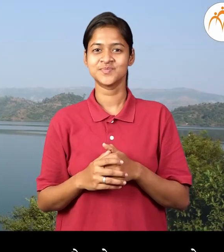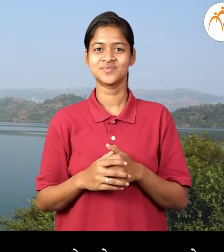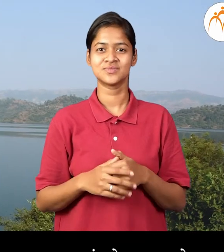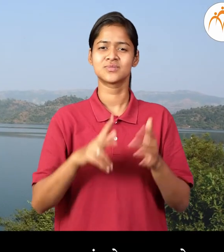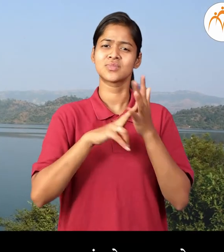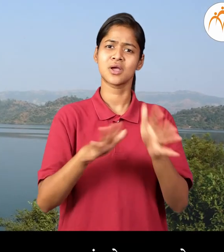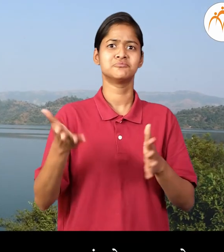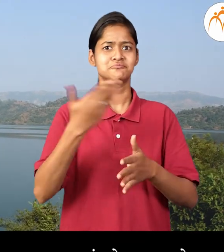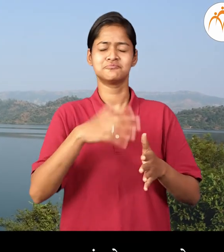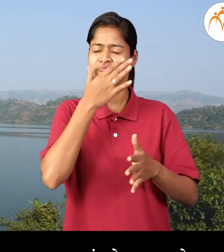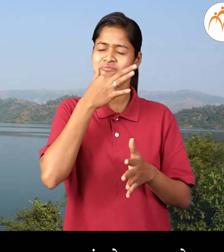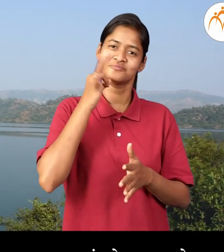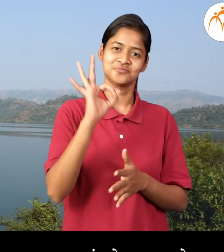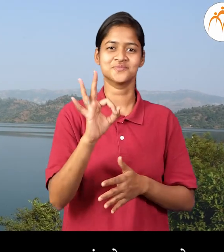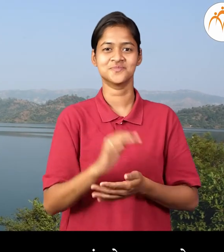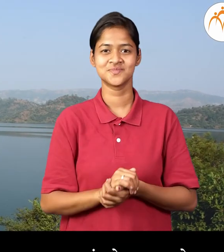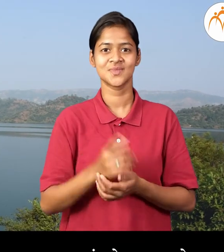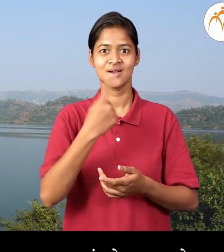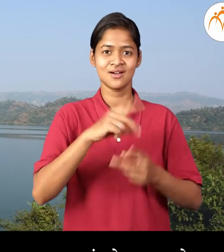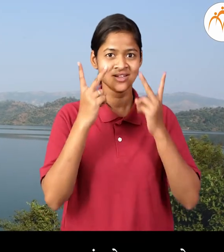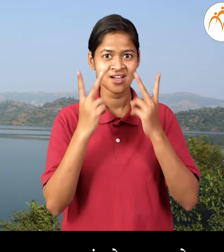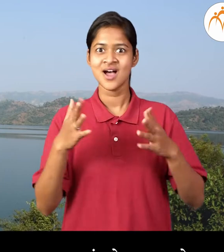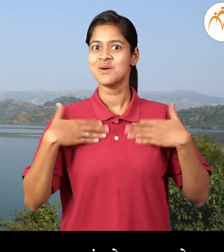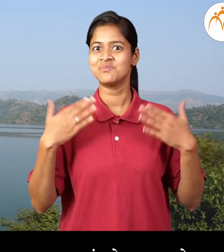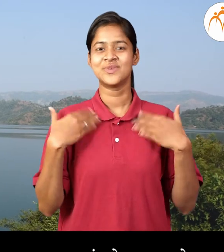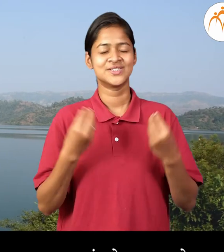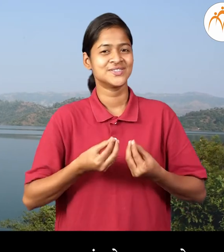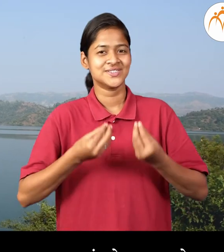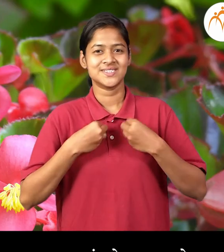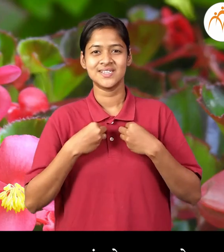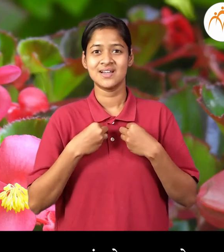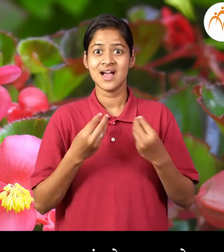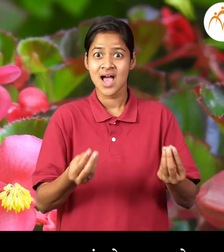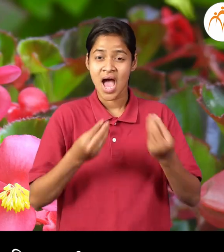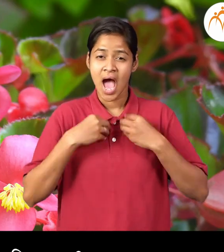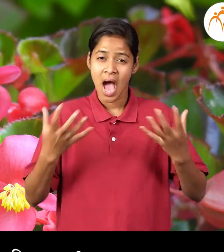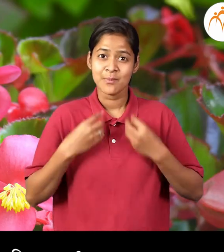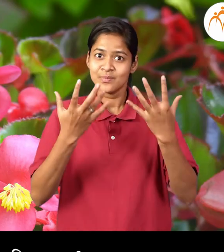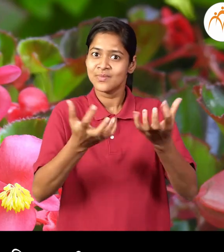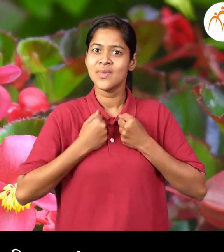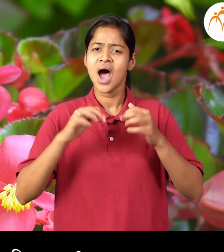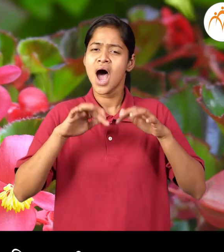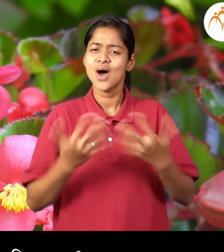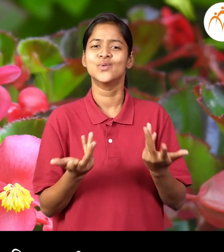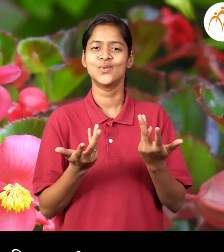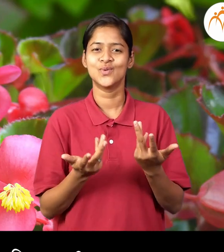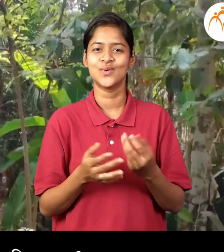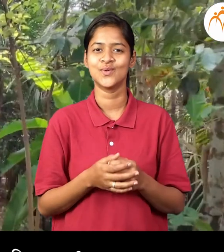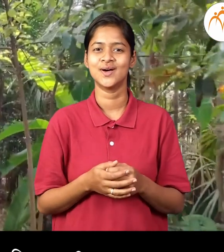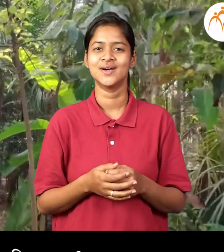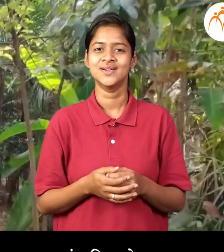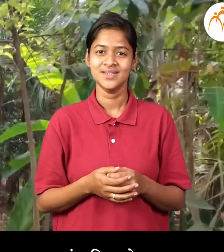निसर्ग हासा चाने अपल्याला अनंद देनारा है अनंद कसा मेलवाल सांगवर